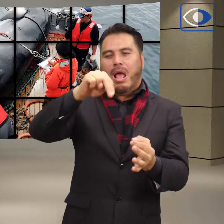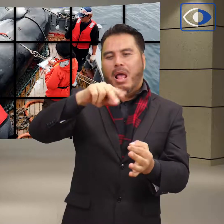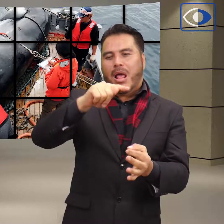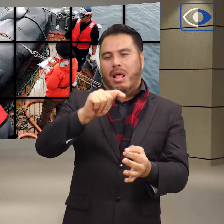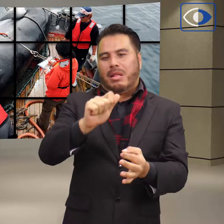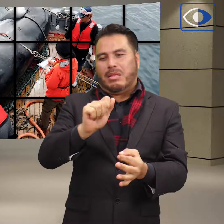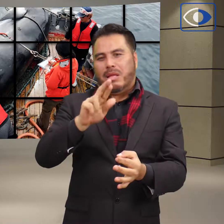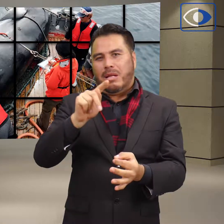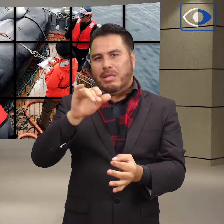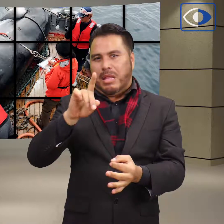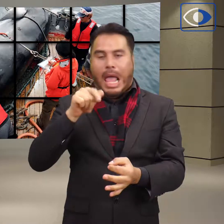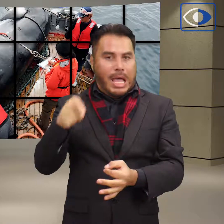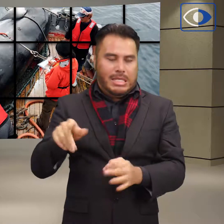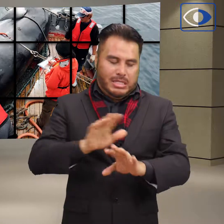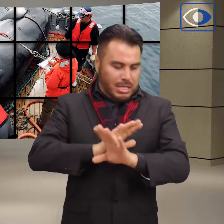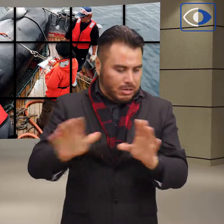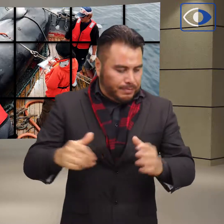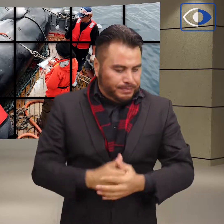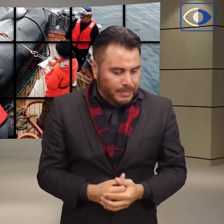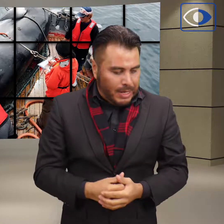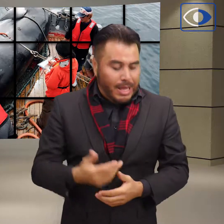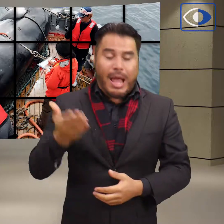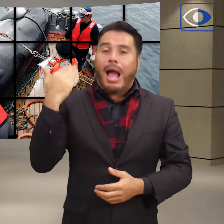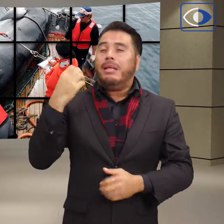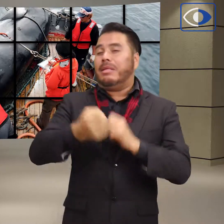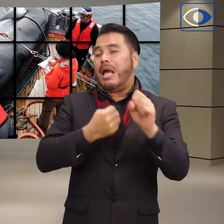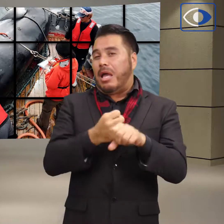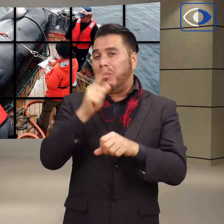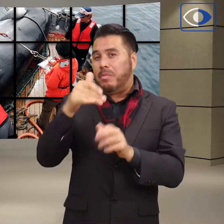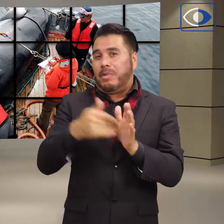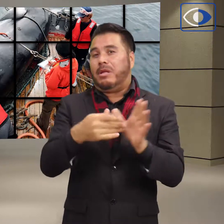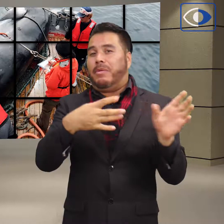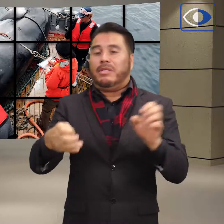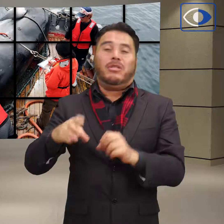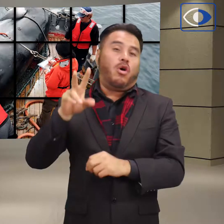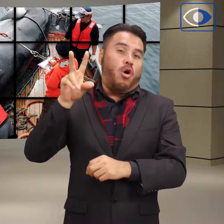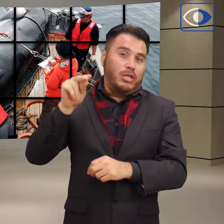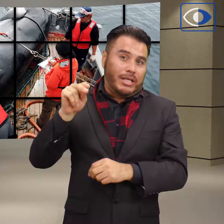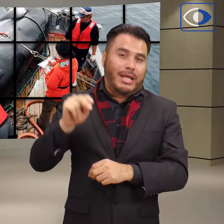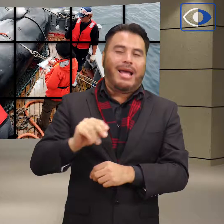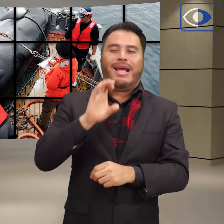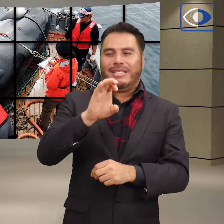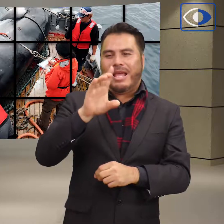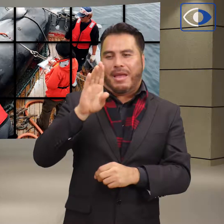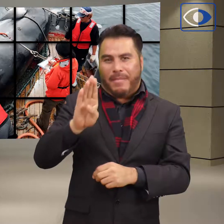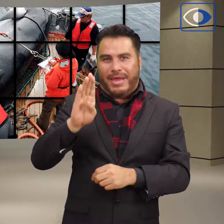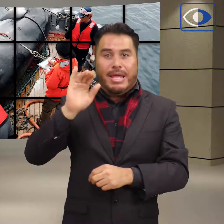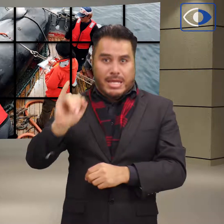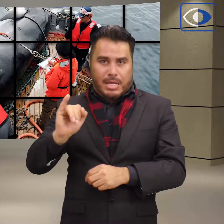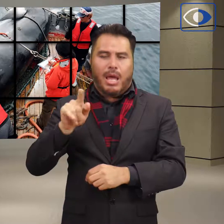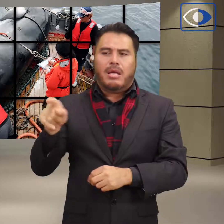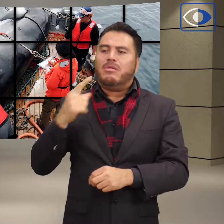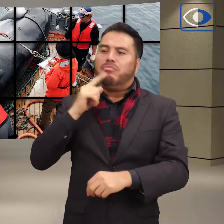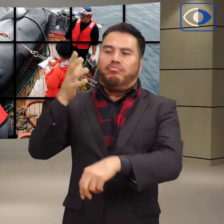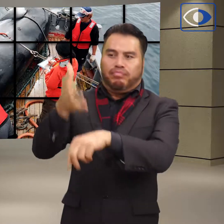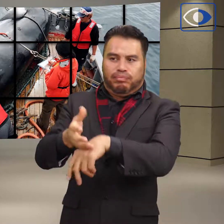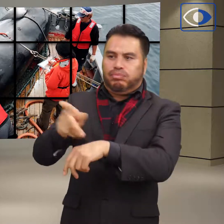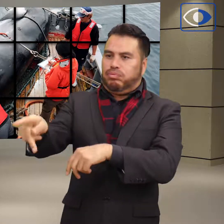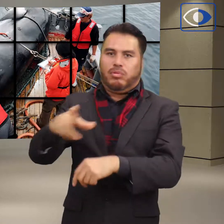moratoria a la caza comercial de ballenas en la década de 1980, Japón adoptó lo que denominó caza con